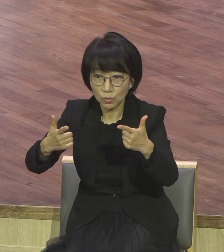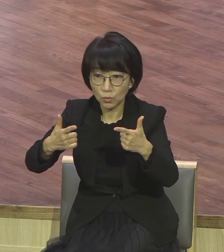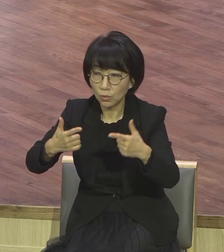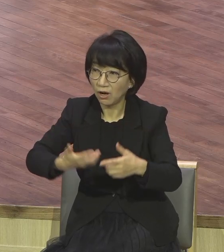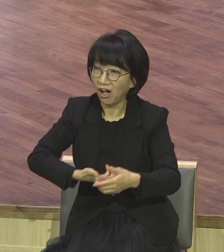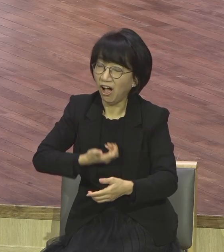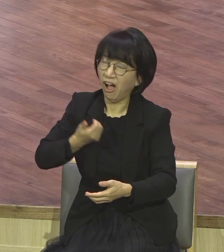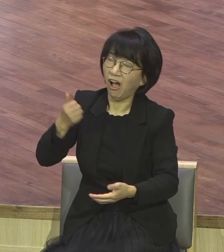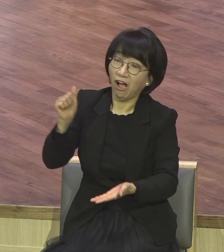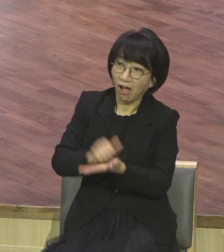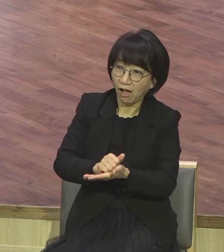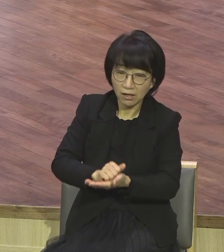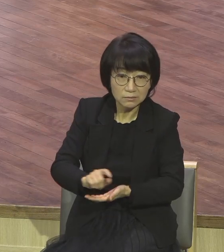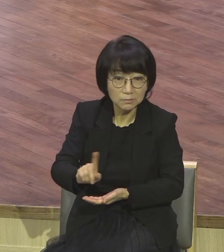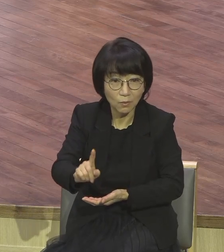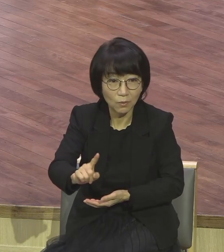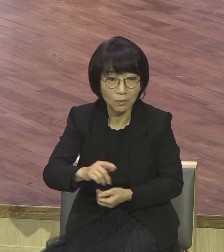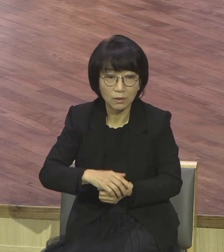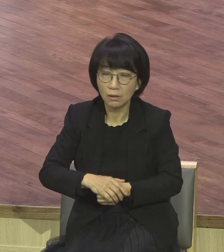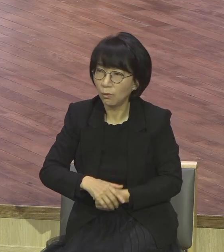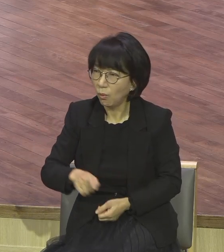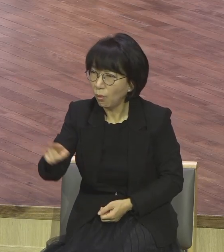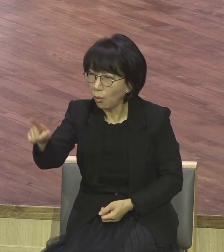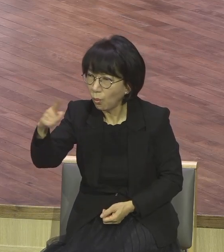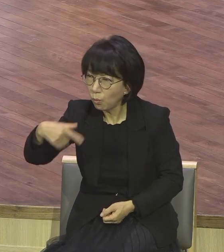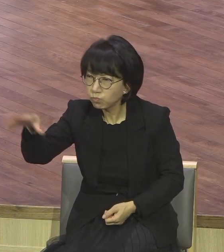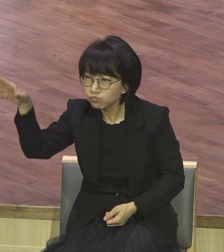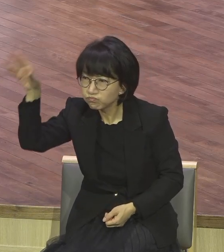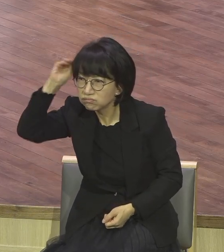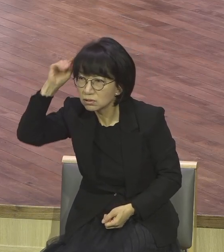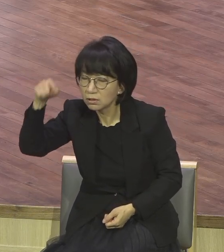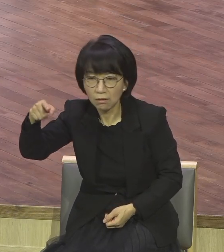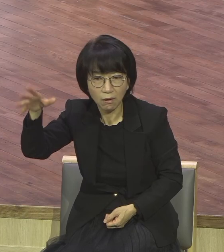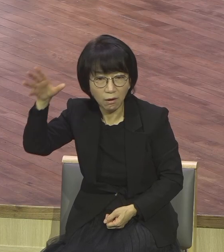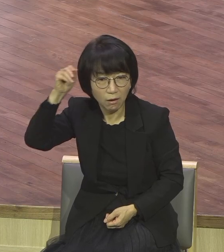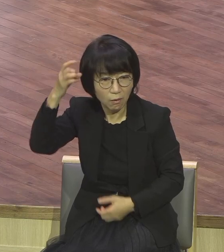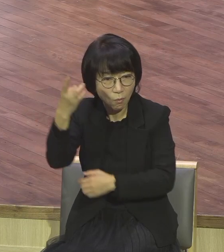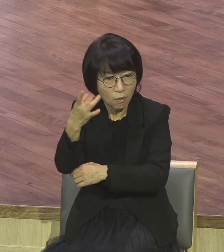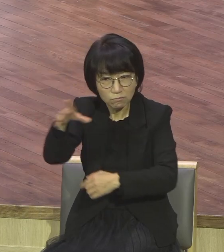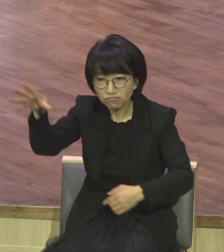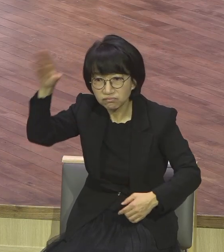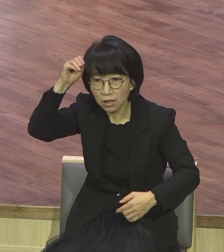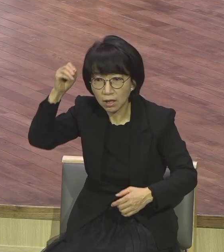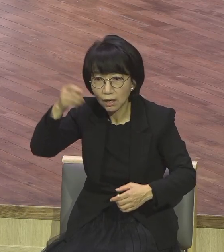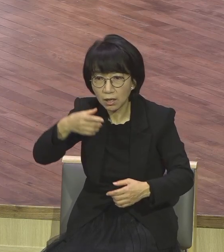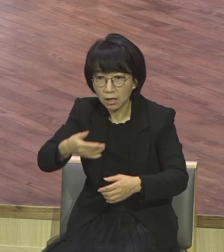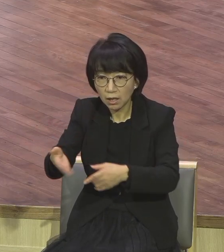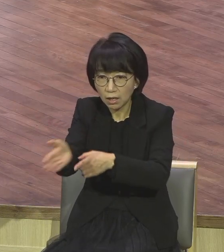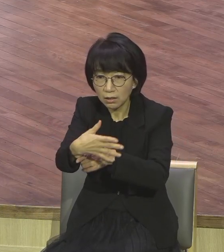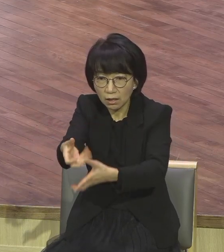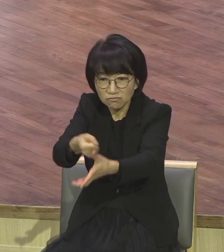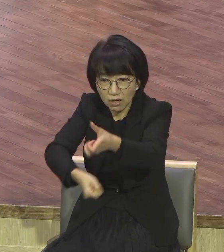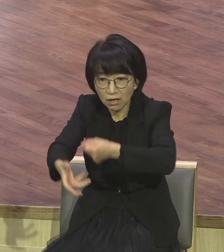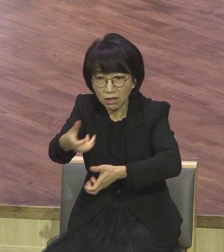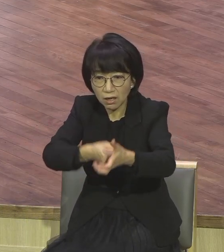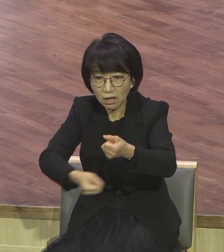어디에 충격받았느냐 저 무식한 것들이 저 무식한 관리를 어부주신들이 어떻게 저렇게